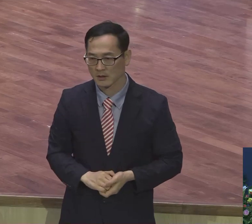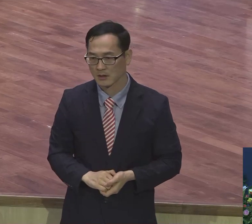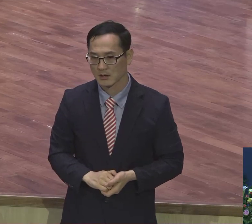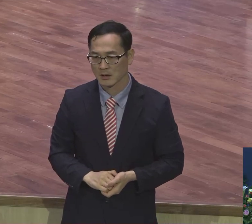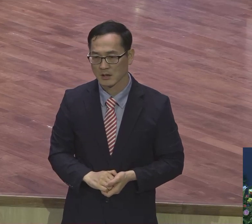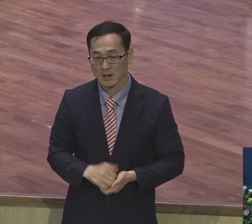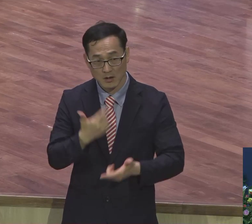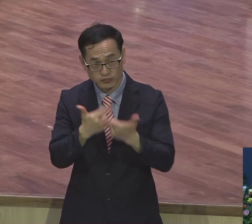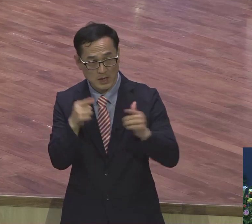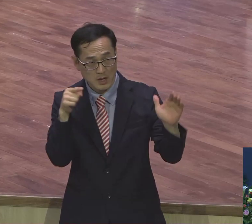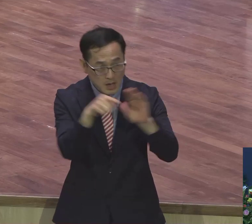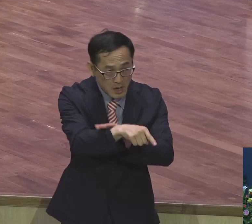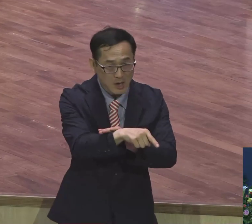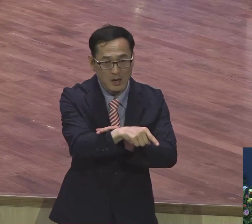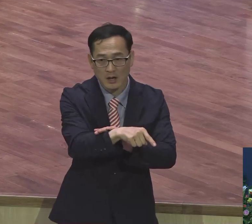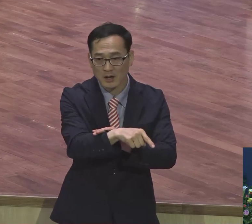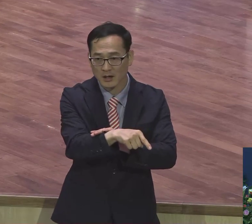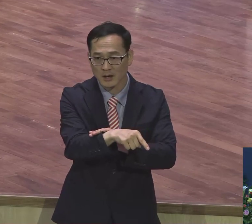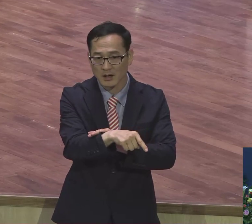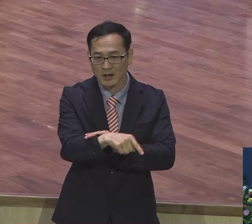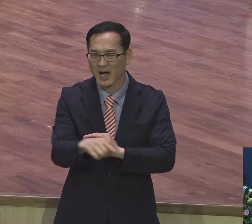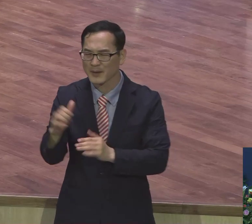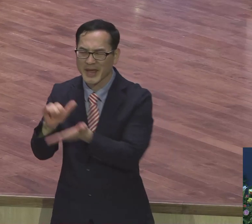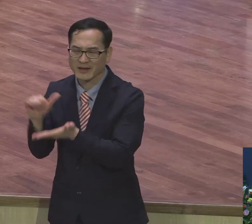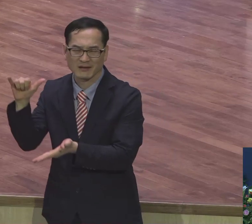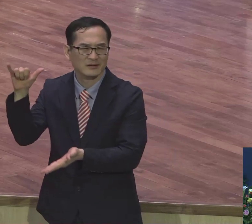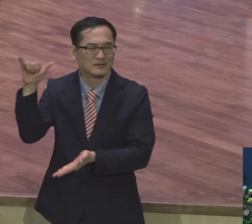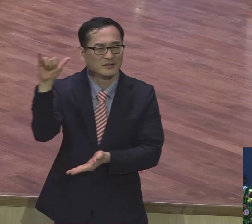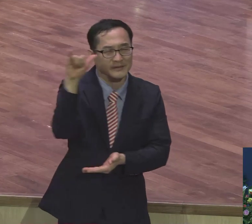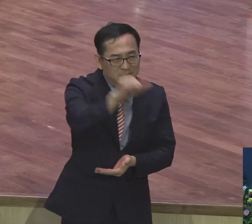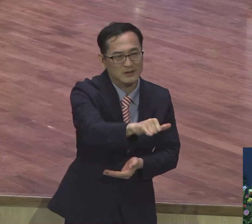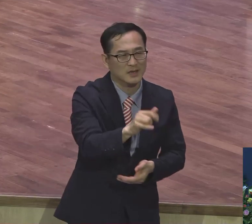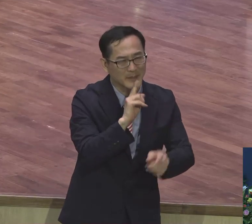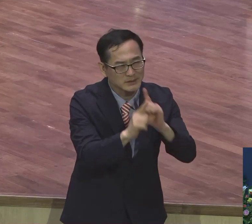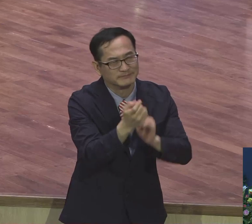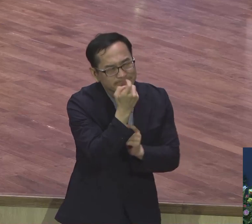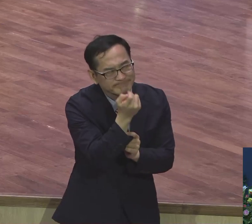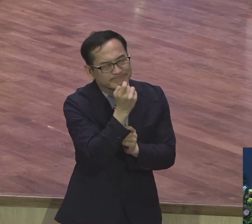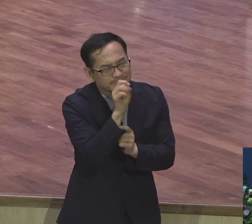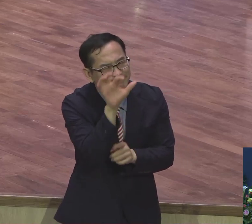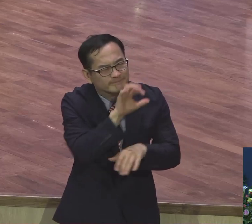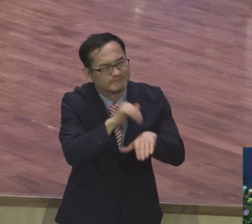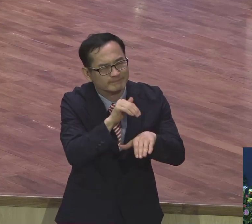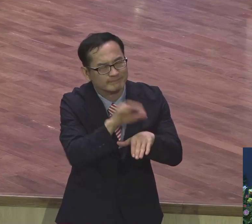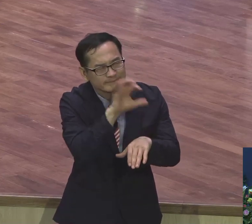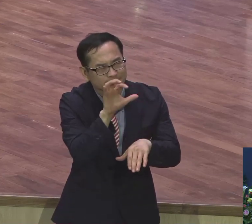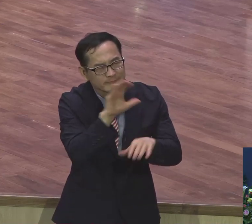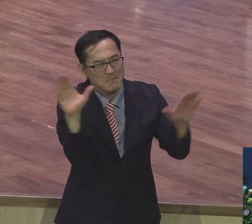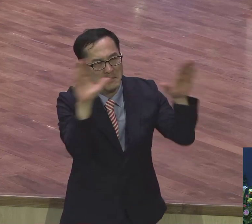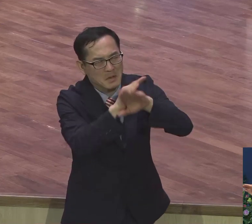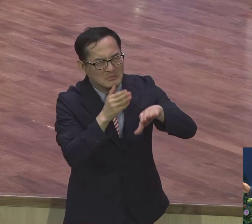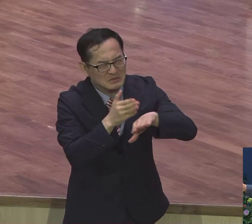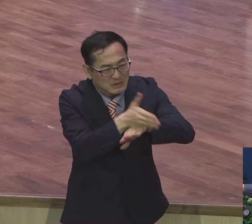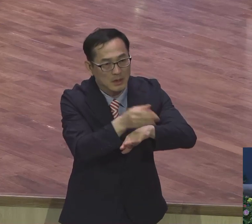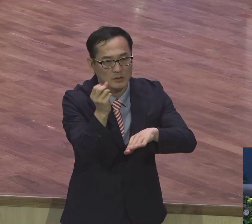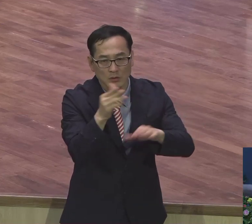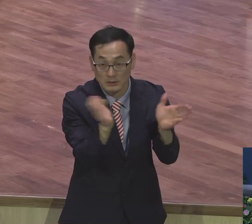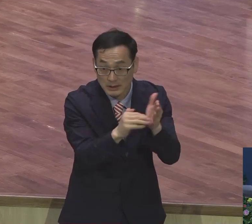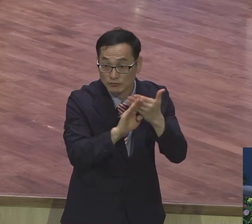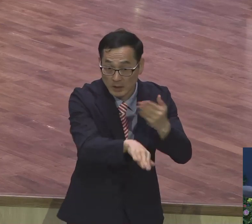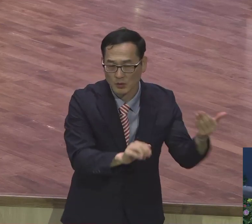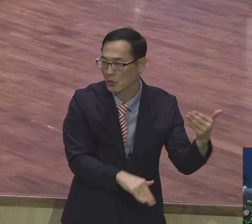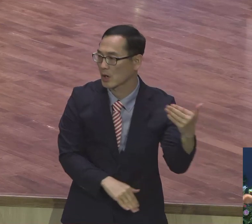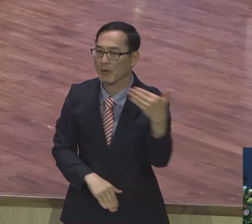그 피곤하면 그 몸을 이끌고 비행기 타고 내려가요. 내려가서 밤새도록 훈련 11시 12시 마치고 기차 타고 밤새도록 올라와요.